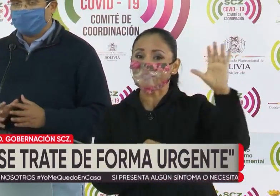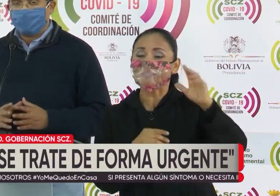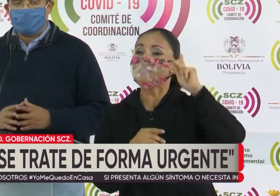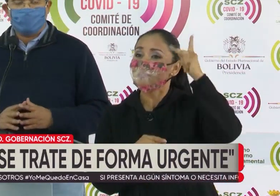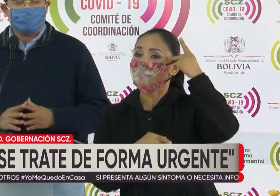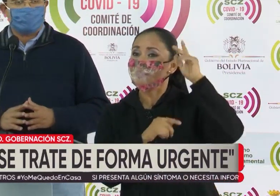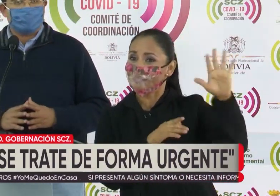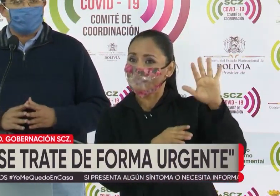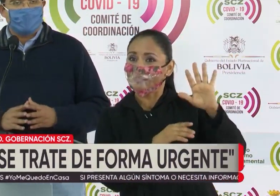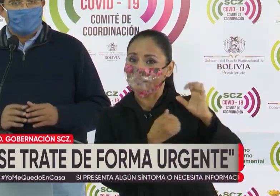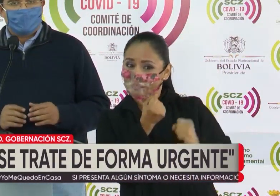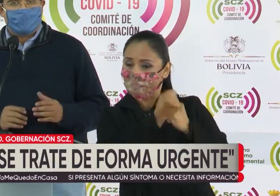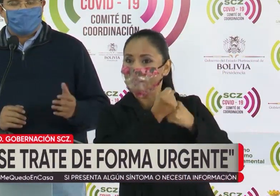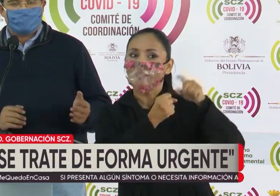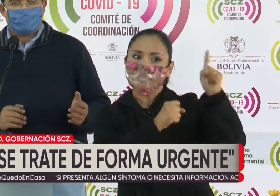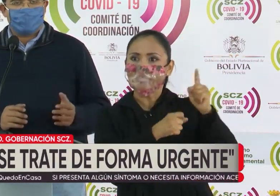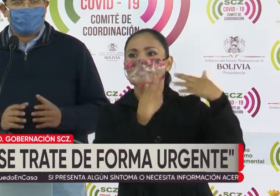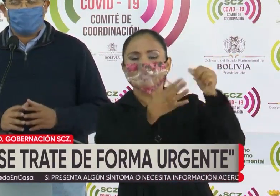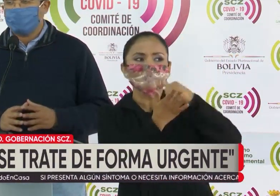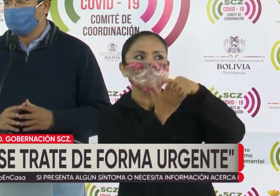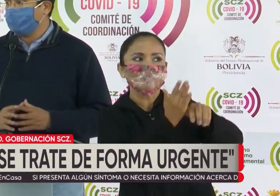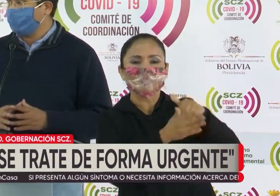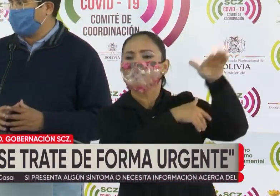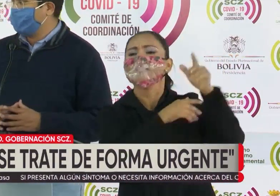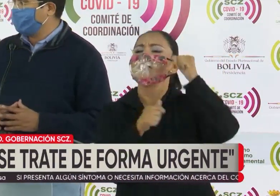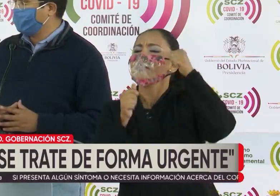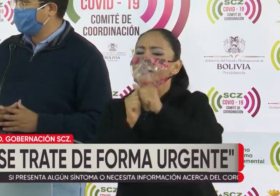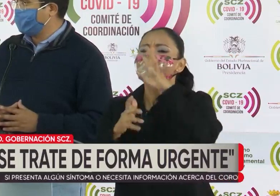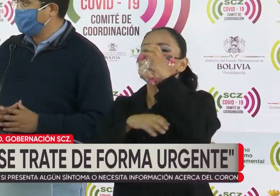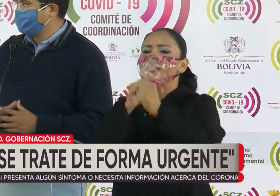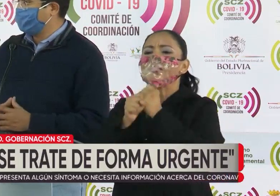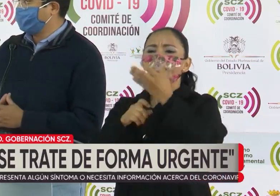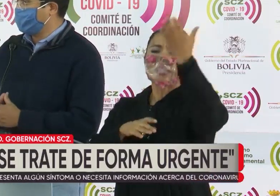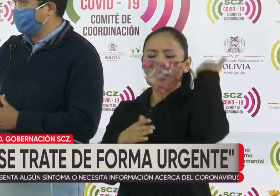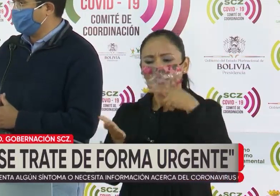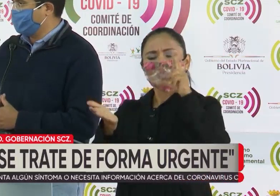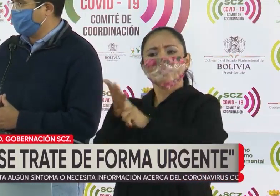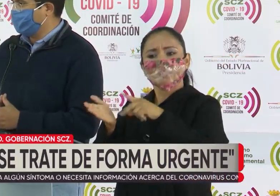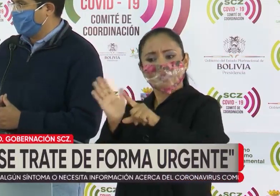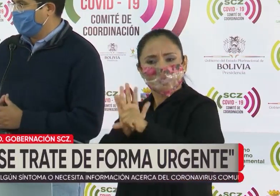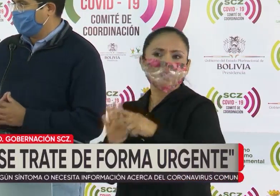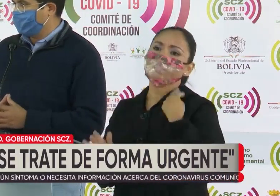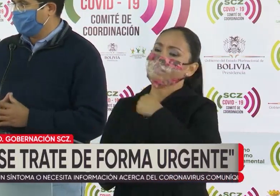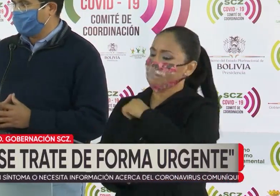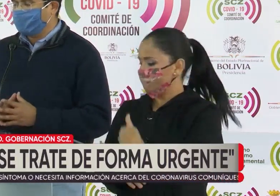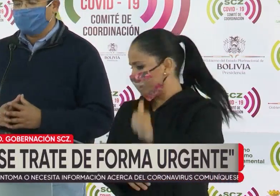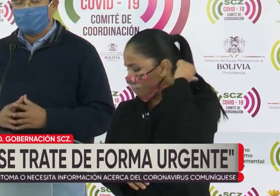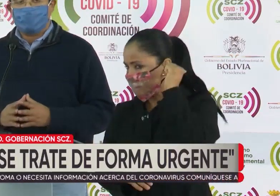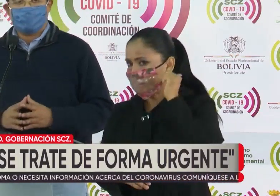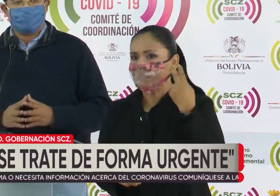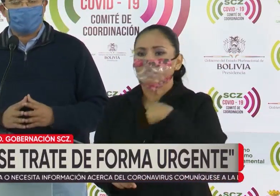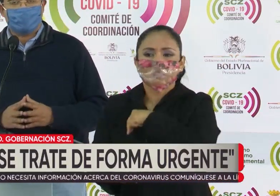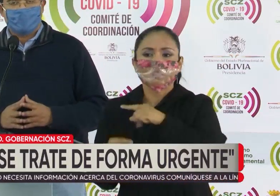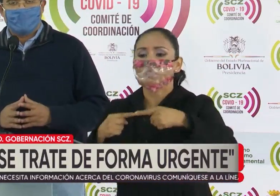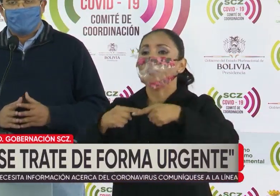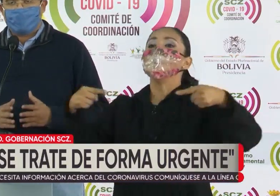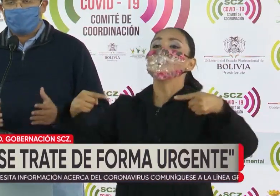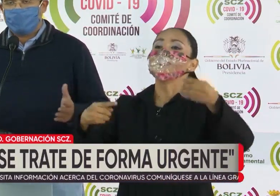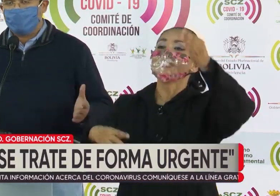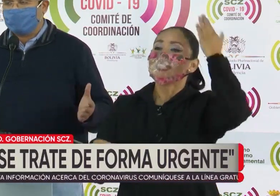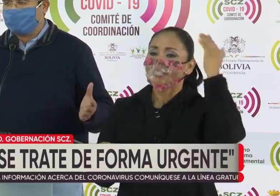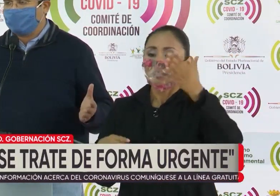Recordemos nosotros que hace cinco años, cuando el MAS aprobó esta ley, nosotros nos opusimos, cuando éramos oposición,